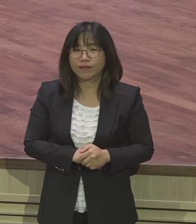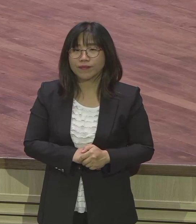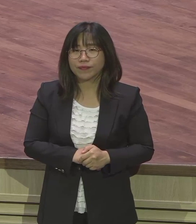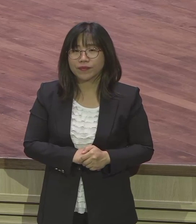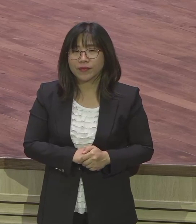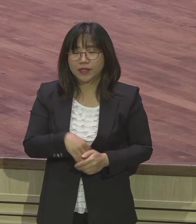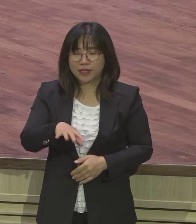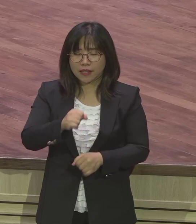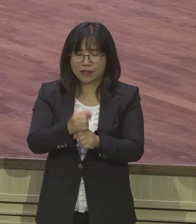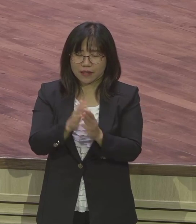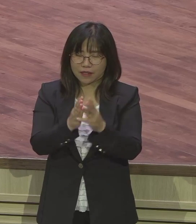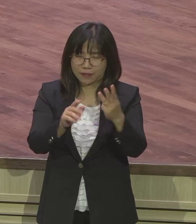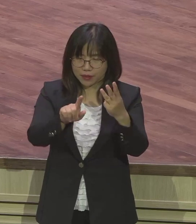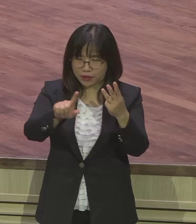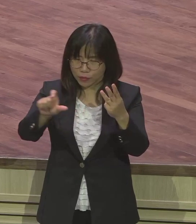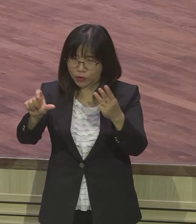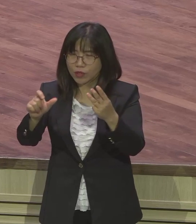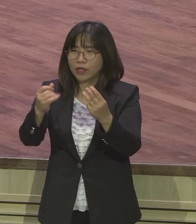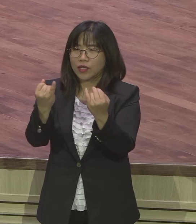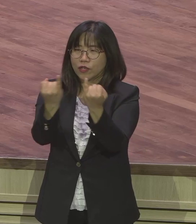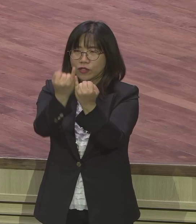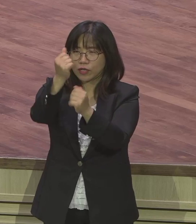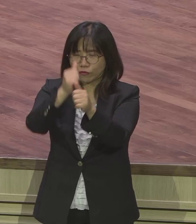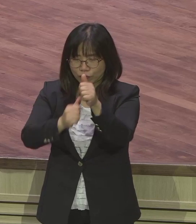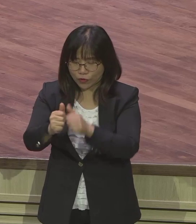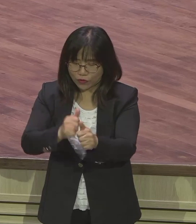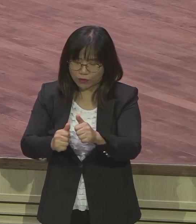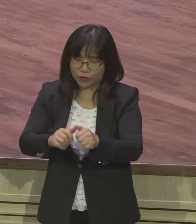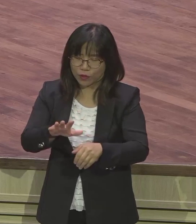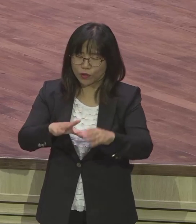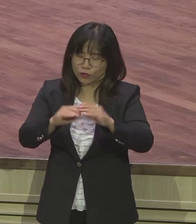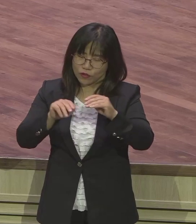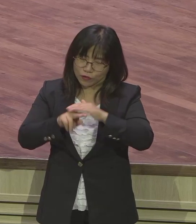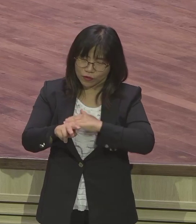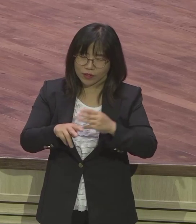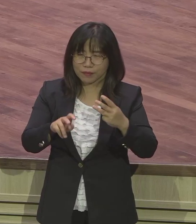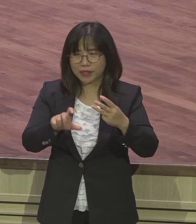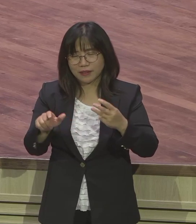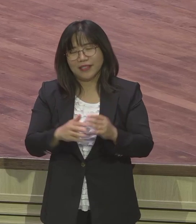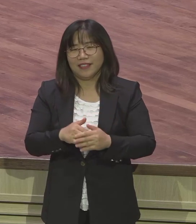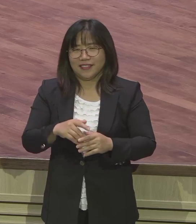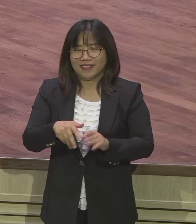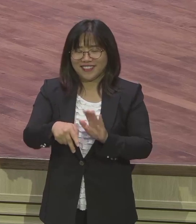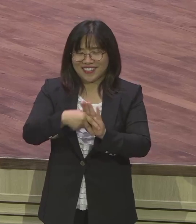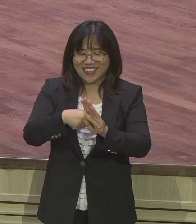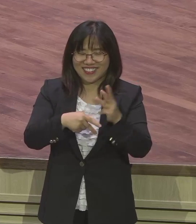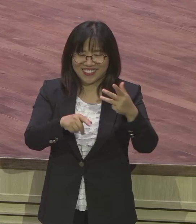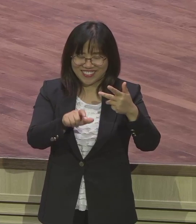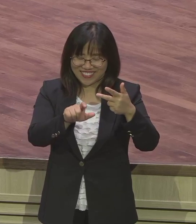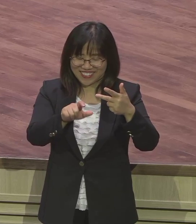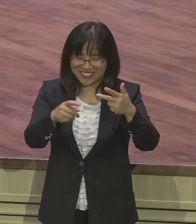15 여자의 손 붙듯이 시해가지고 수록교 3장 18절 이사야 7장 14절 마태복음 1장 21절 3기 2장 8절